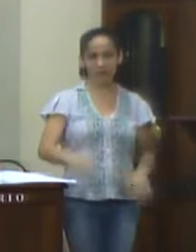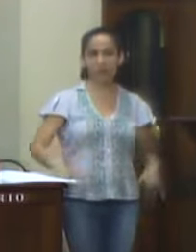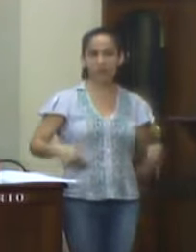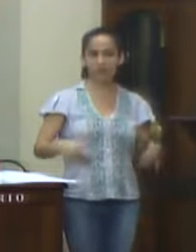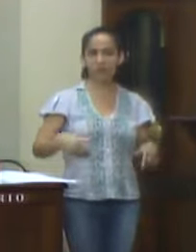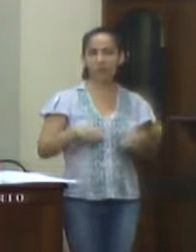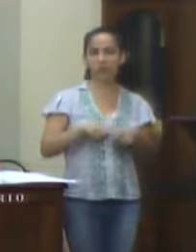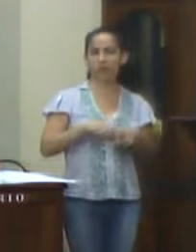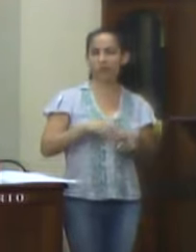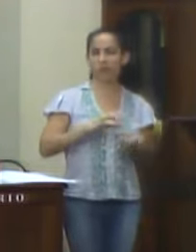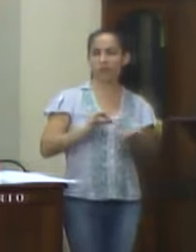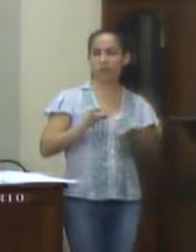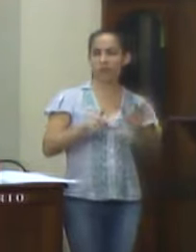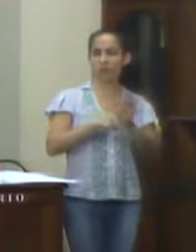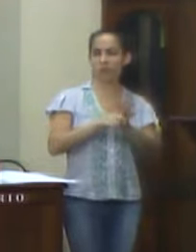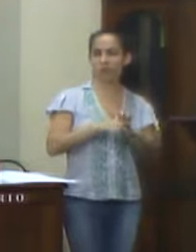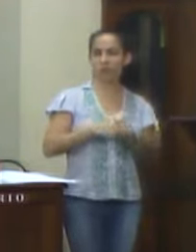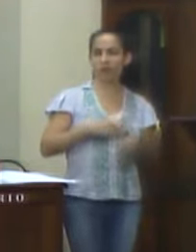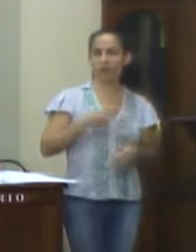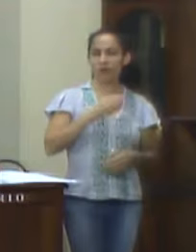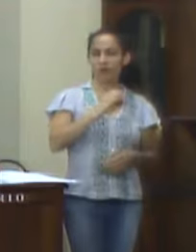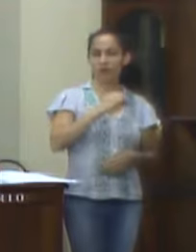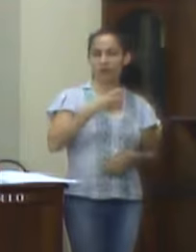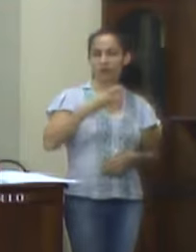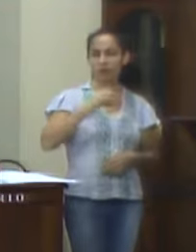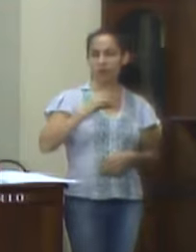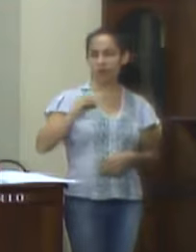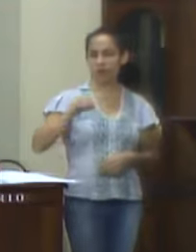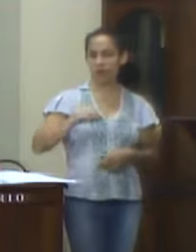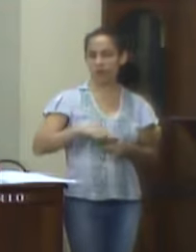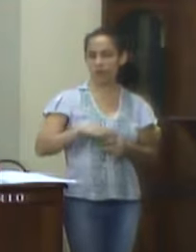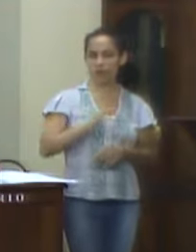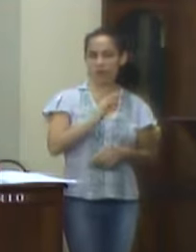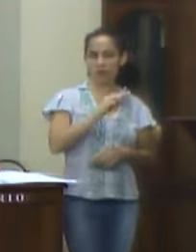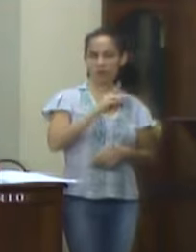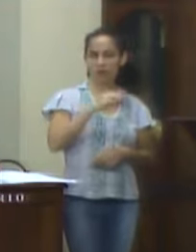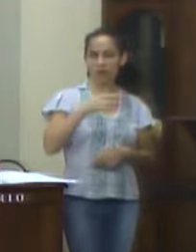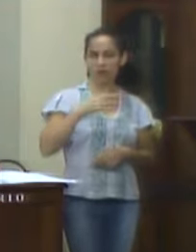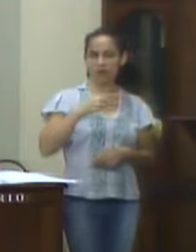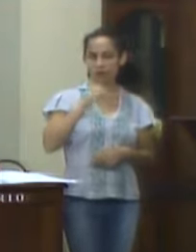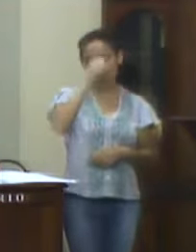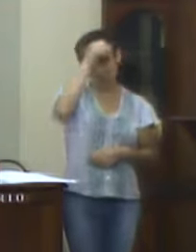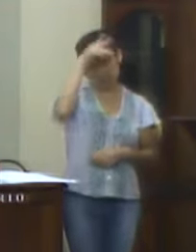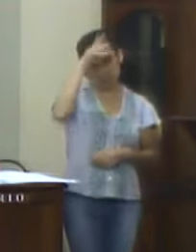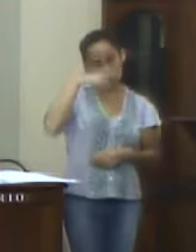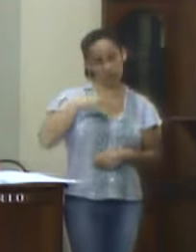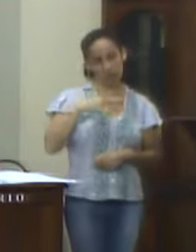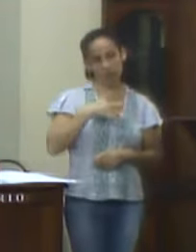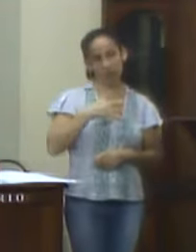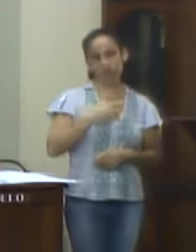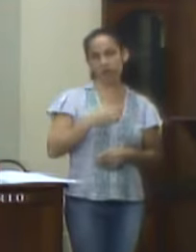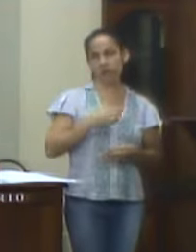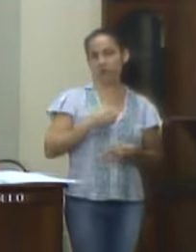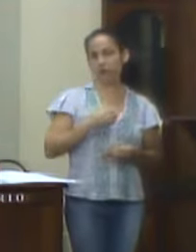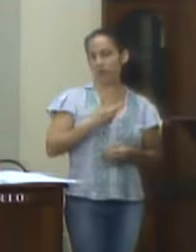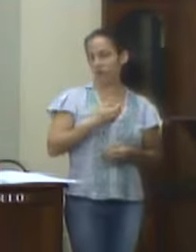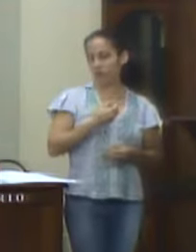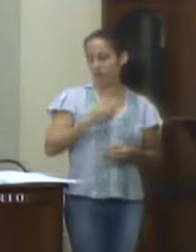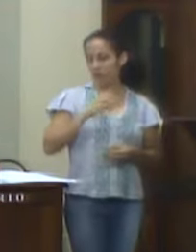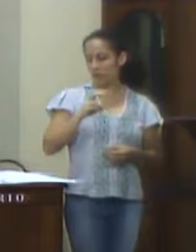a ser consignado na unidade orçamentária 0300, Fundo Municipal de Saúde, Projeto Atividade, 2.205,